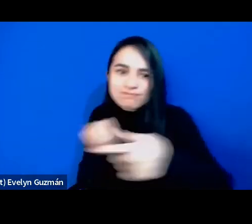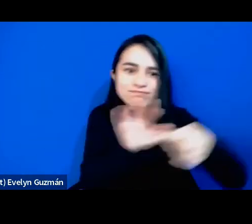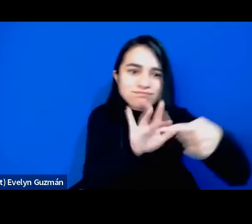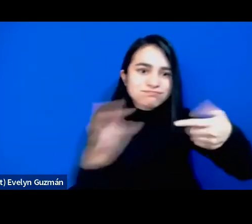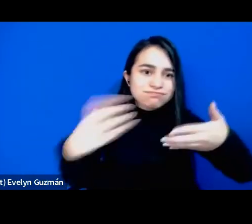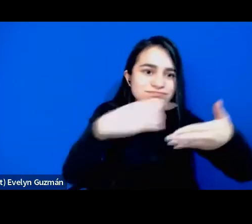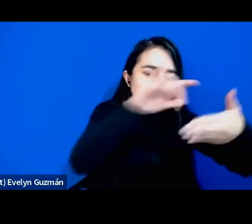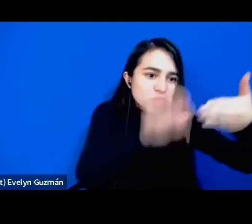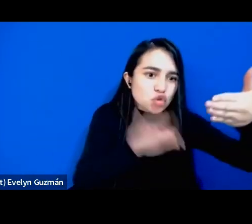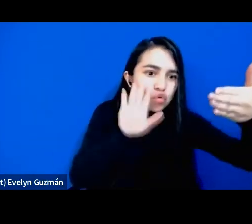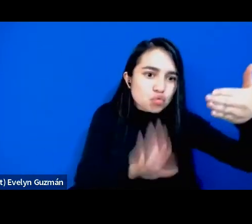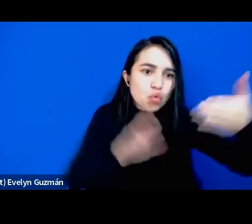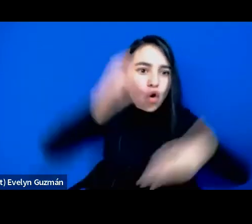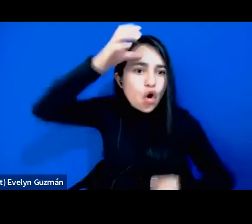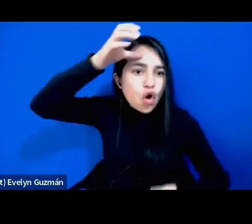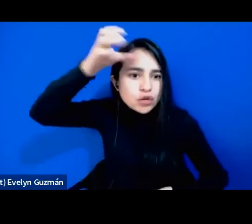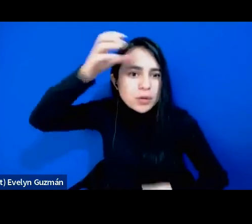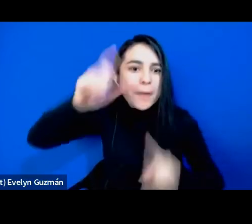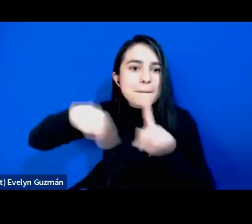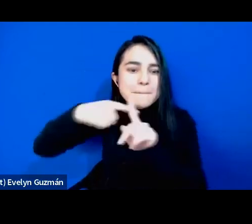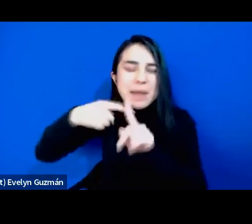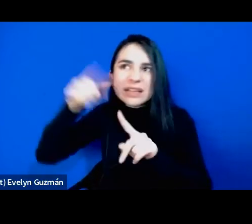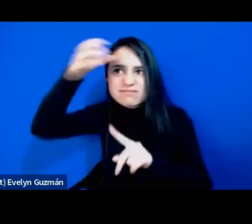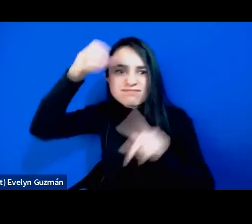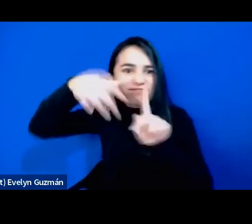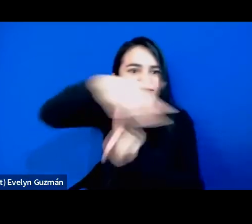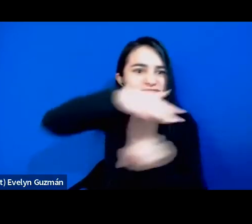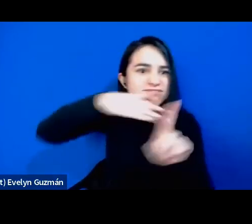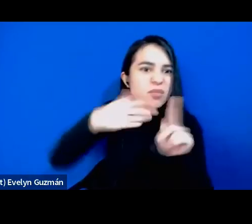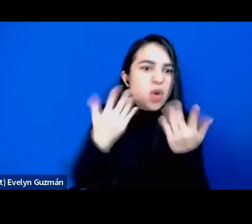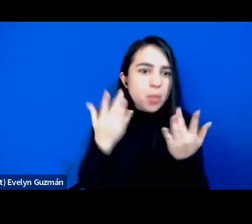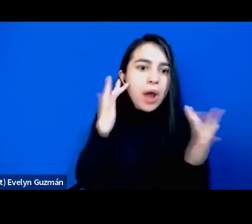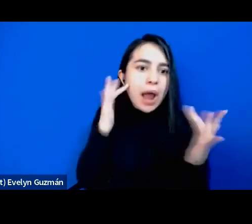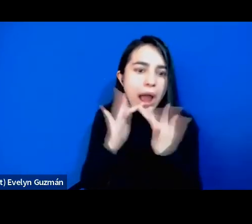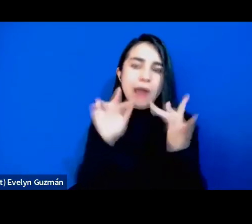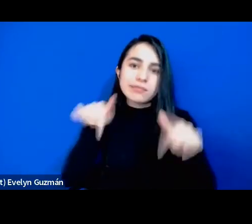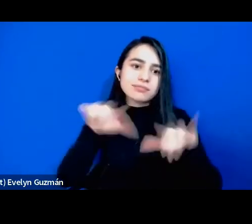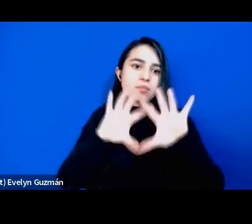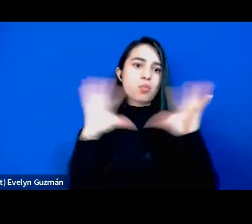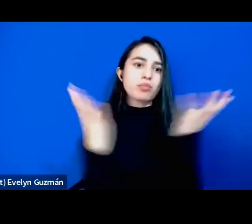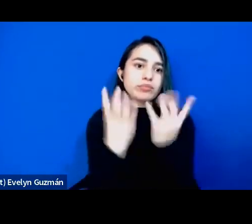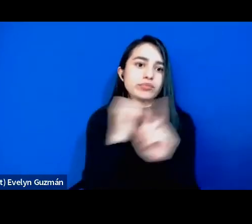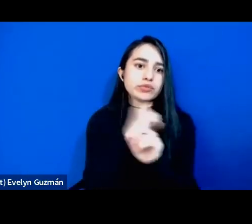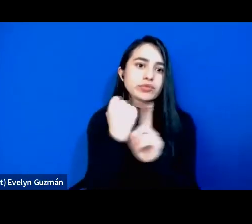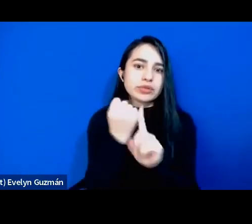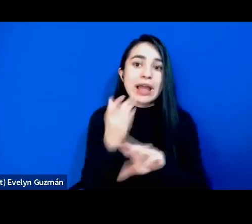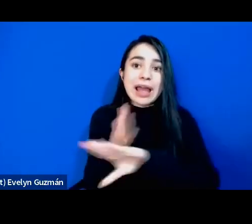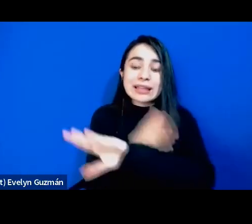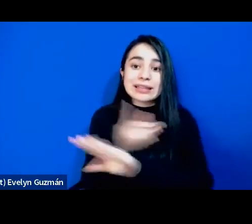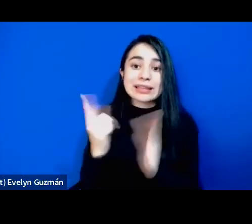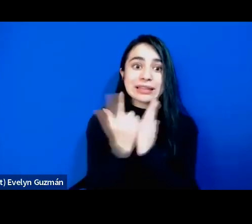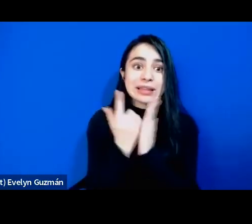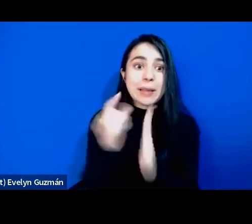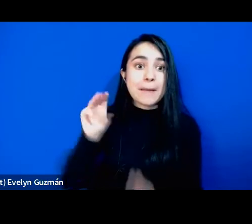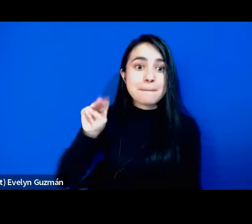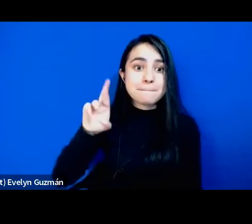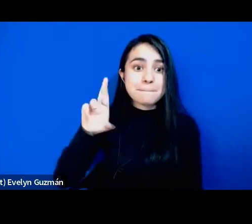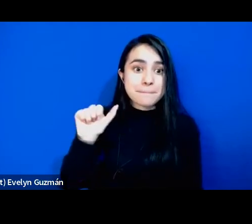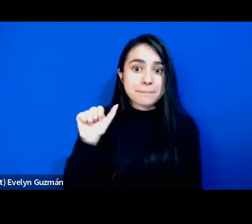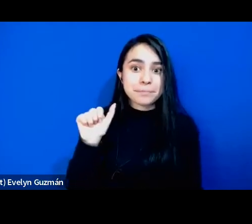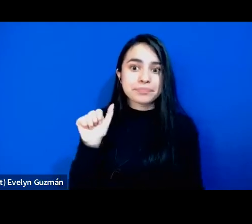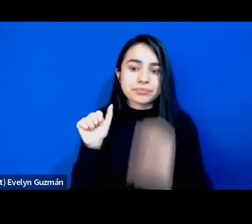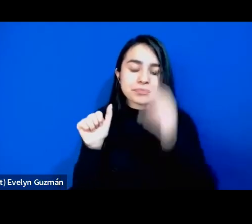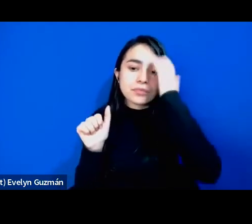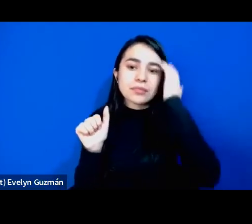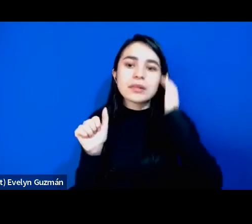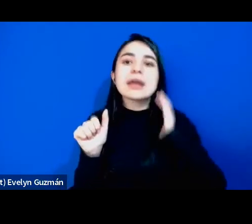este conceito, de esta conceitualización en el mundo social y Mara está